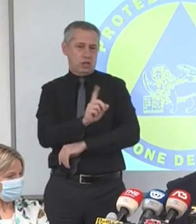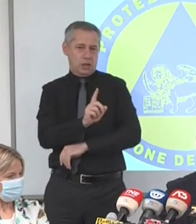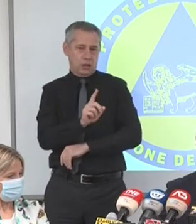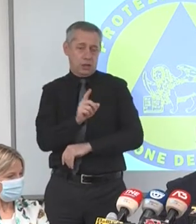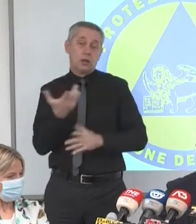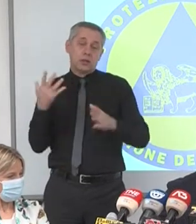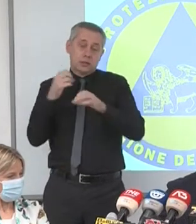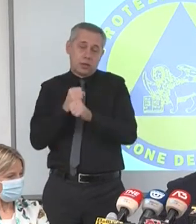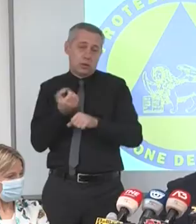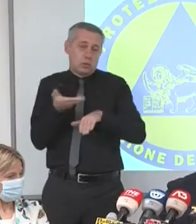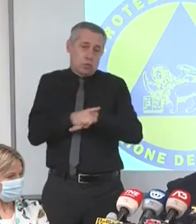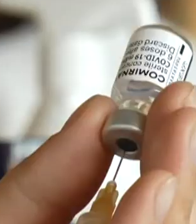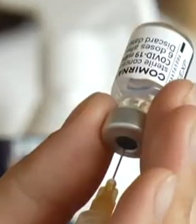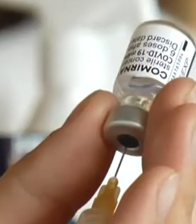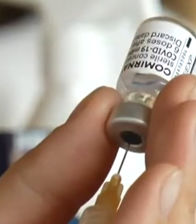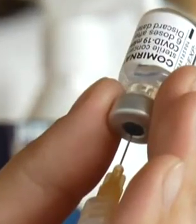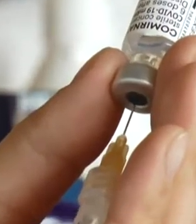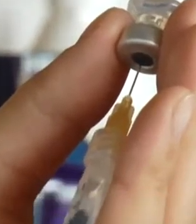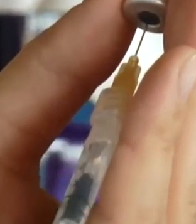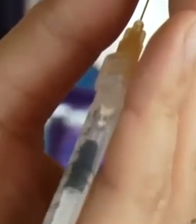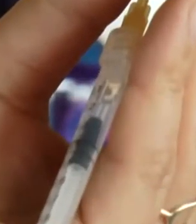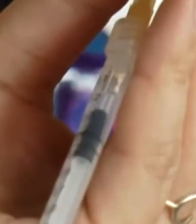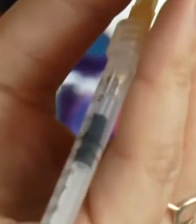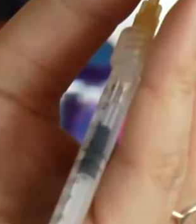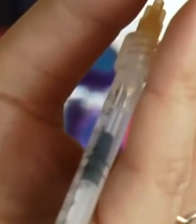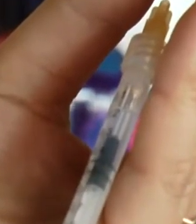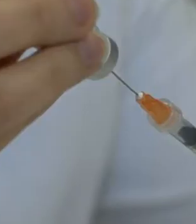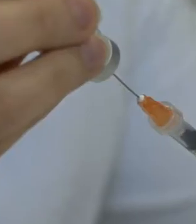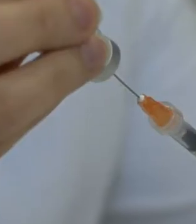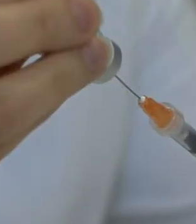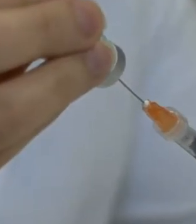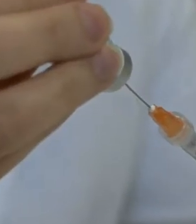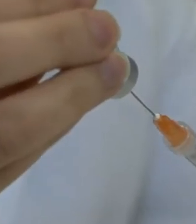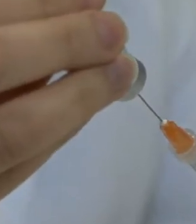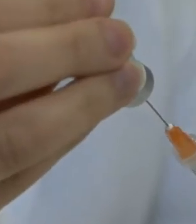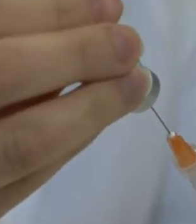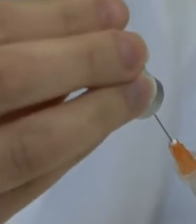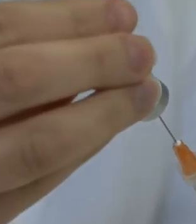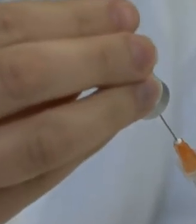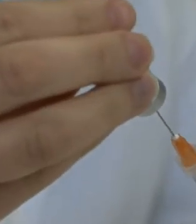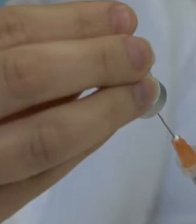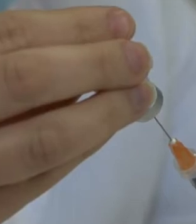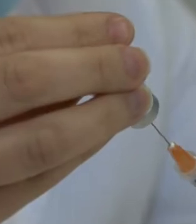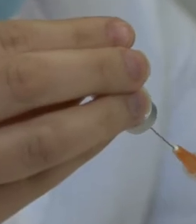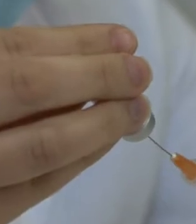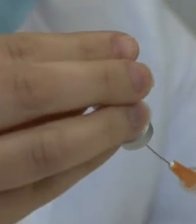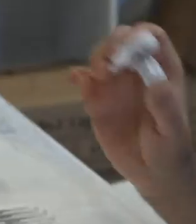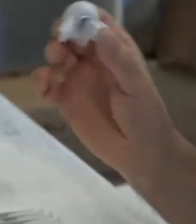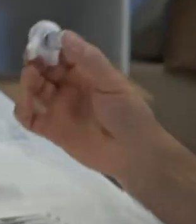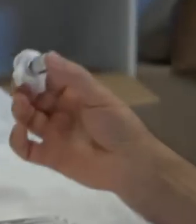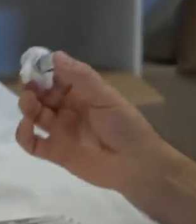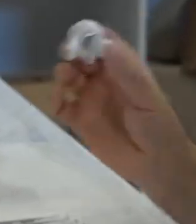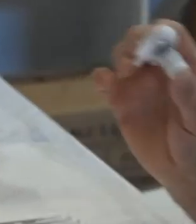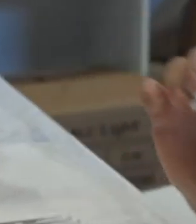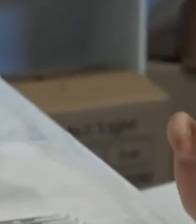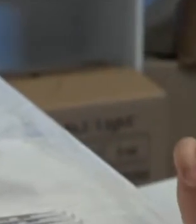54 anni non vaccinato. Quanto ai vaccini aumentano le richieste e c'è accesso senza prenotazione dai 12 ai 25 anni